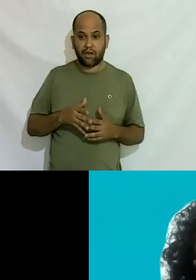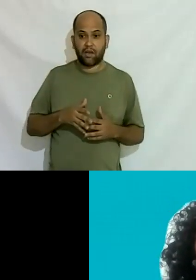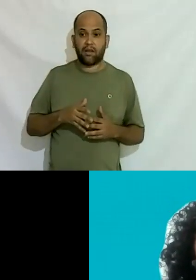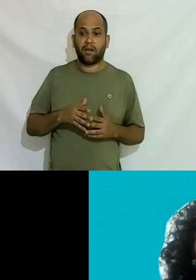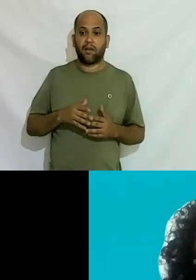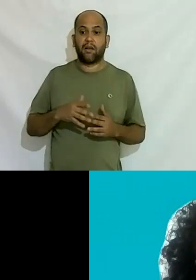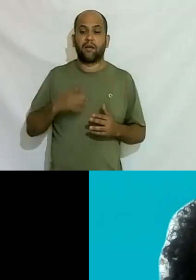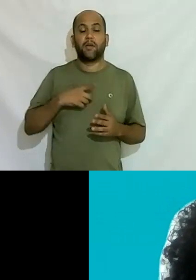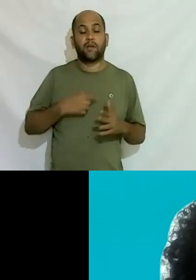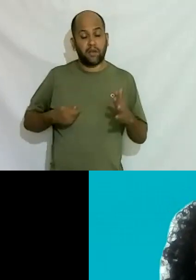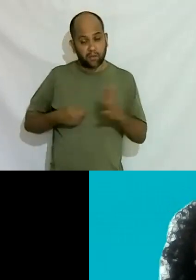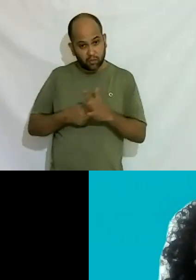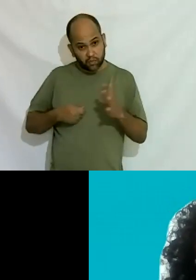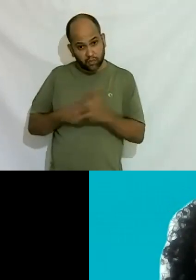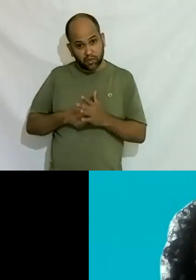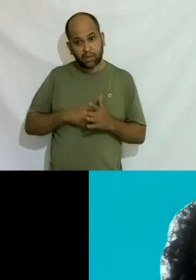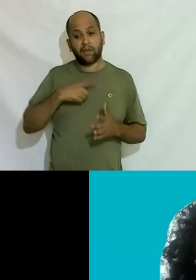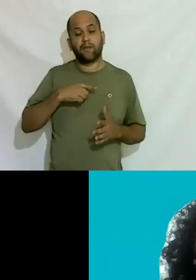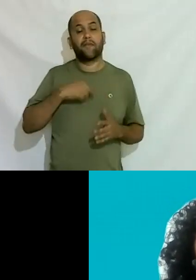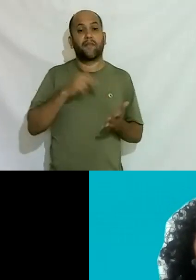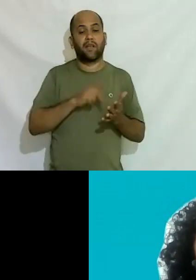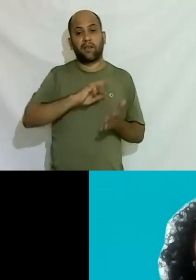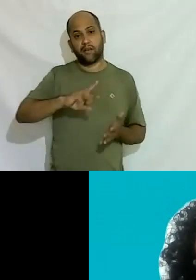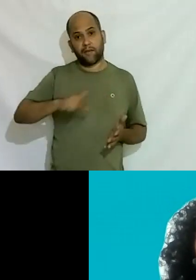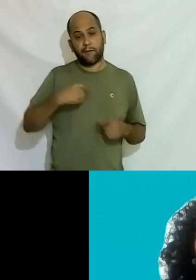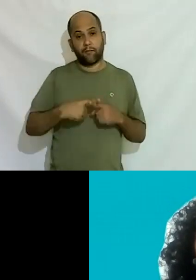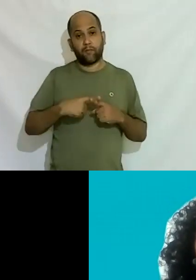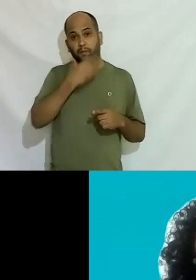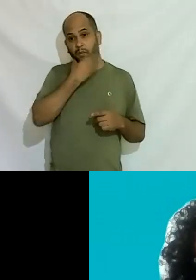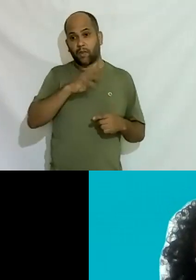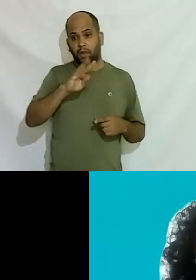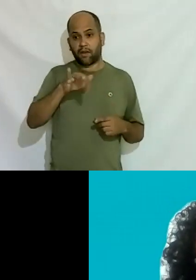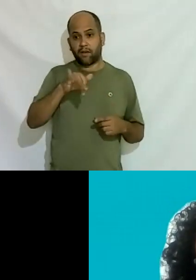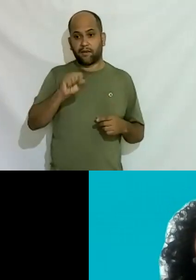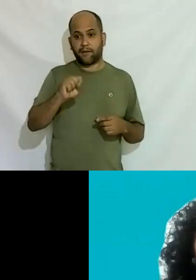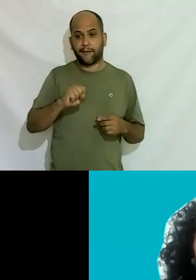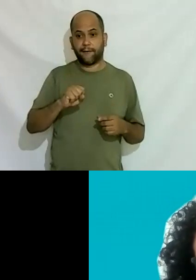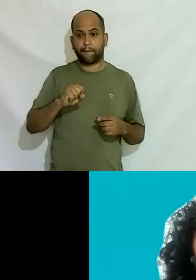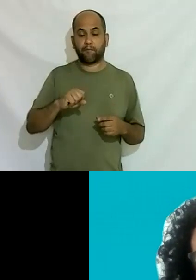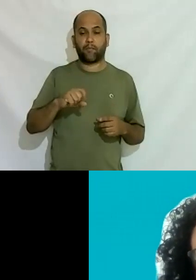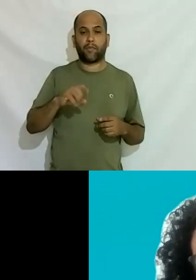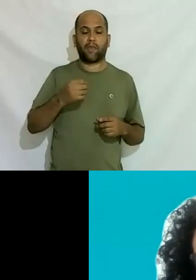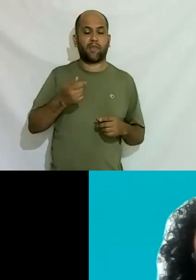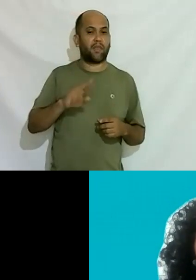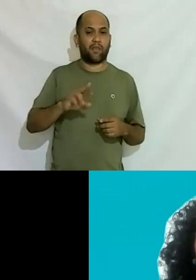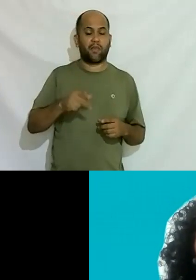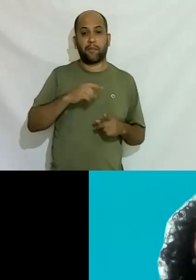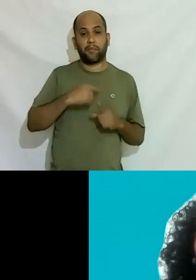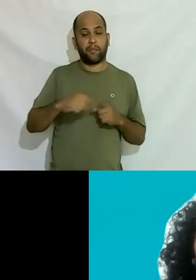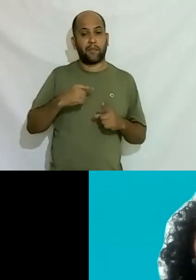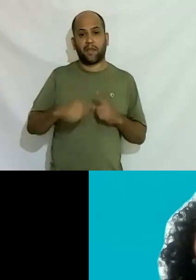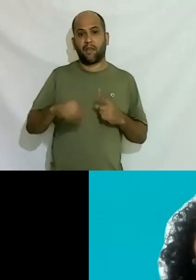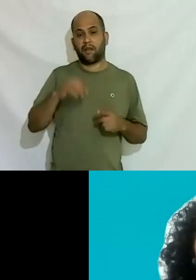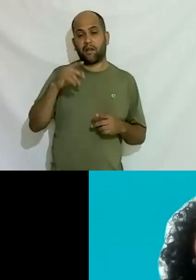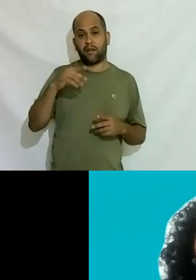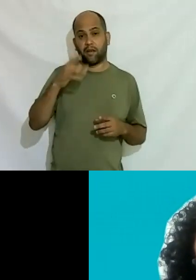com muita resistência mas não é verdade porque os homens trans não estão na Constituição é metade da população né então eles